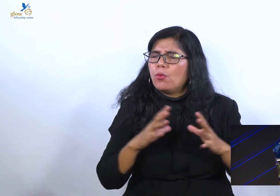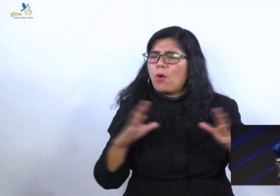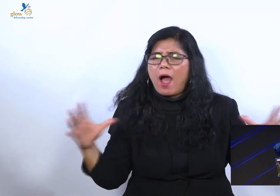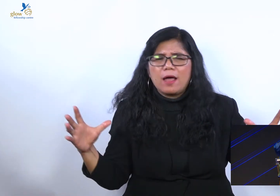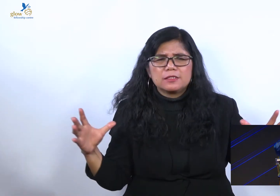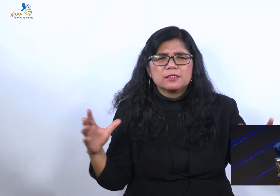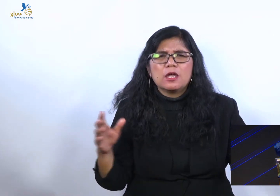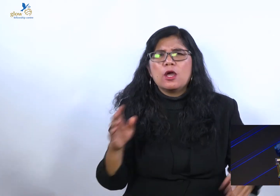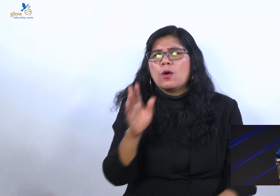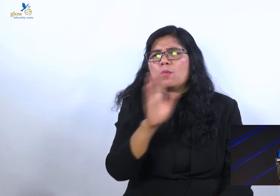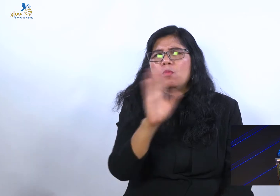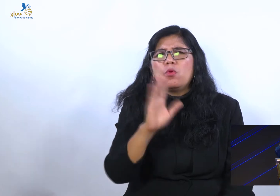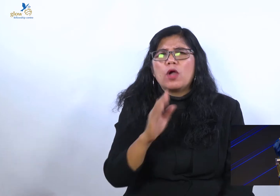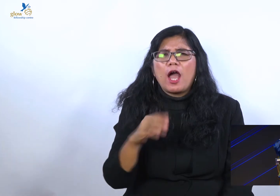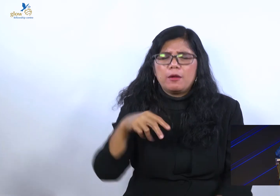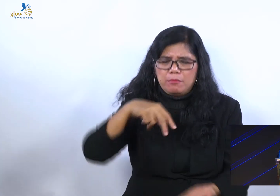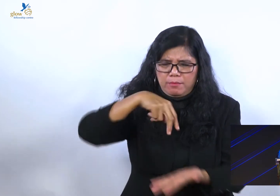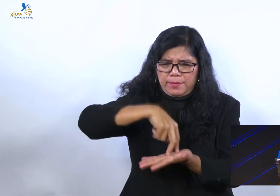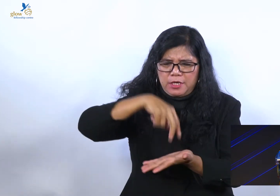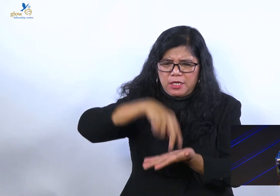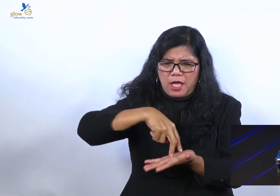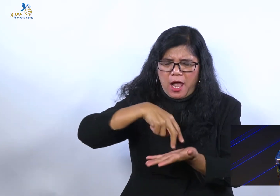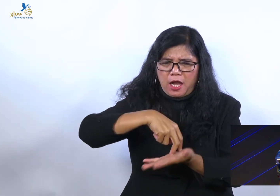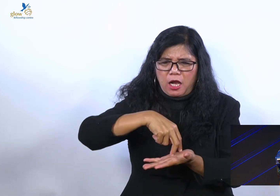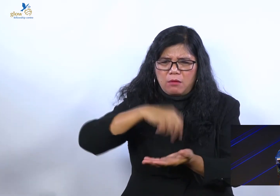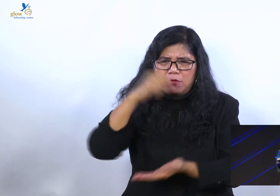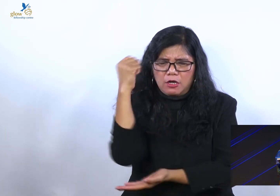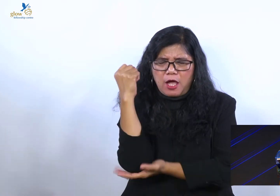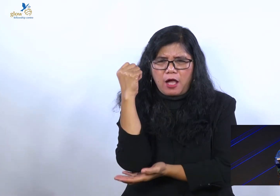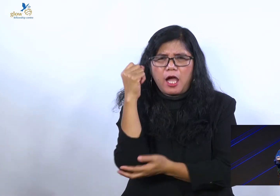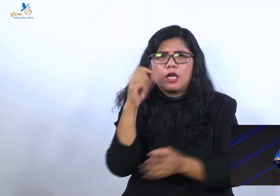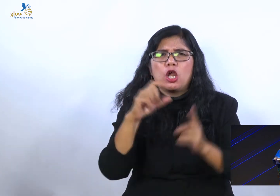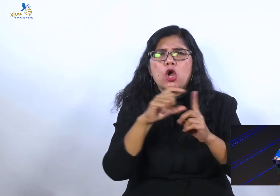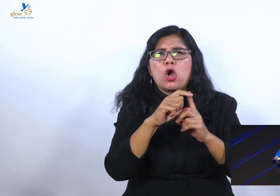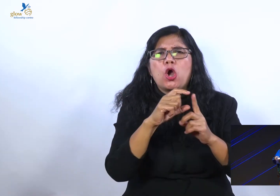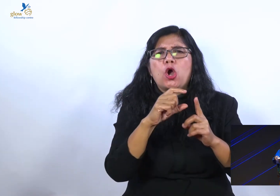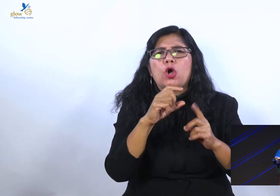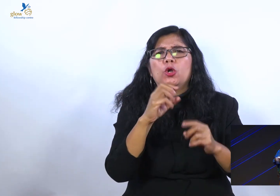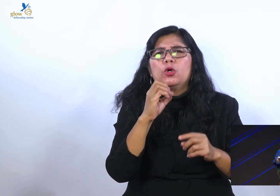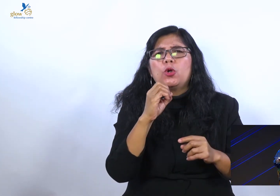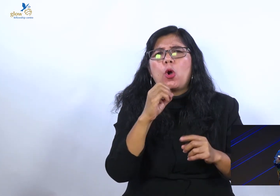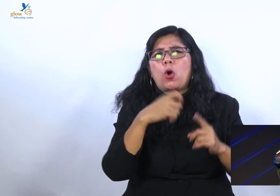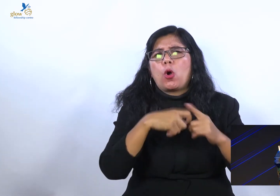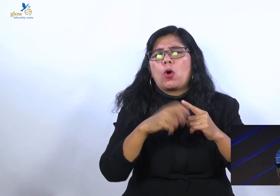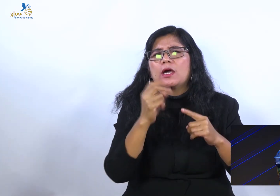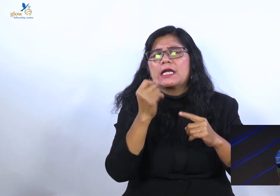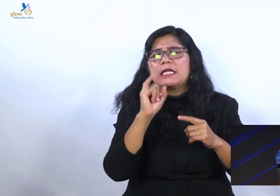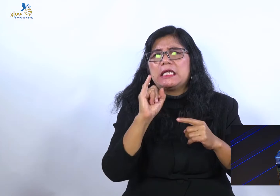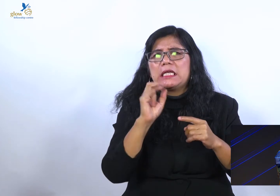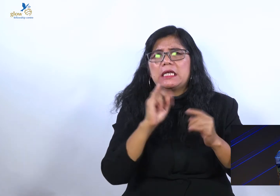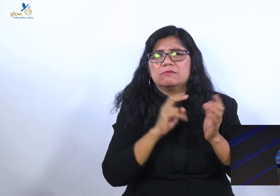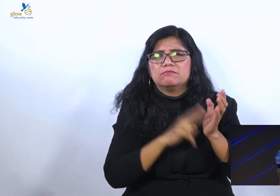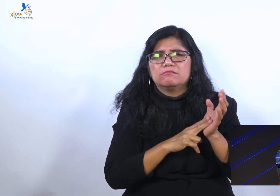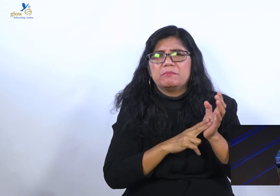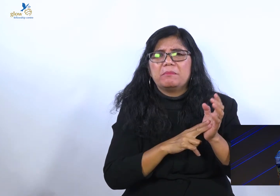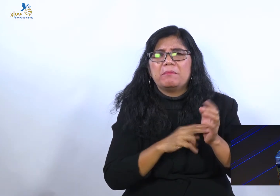Bukan mendirikan doktrin atau menegakkan doktrin. Tapi menegakkan kebenaran.